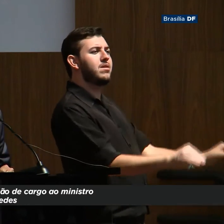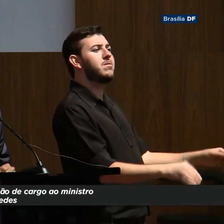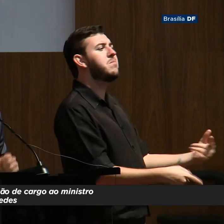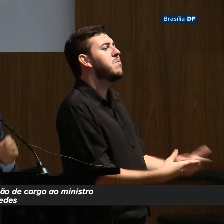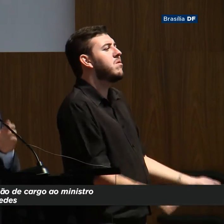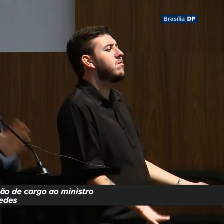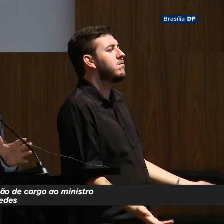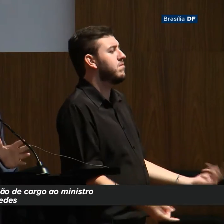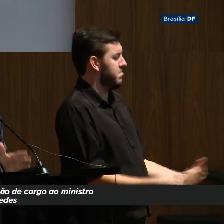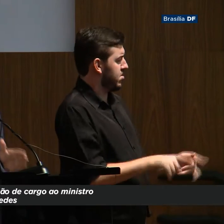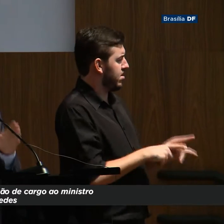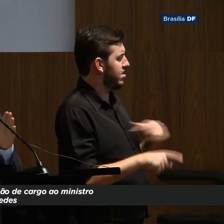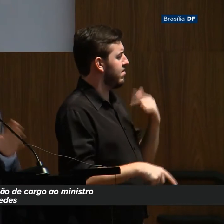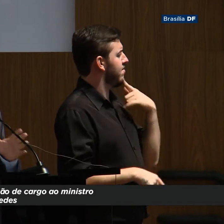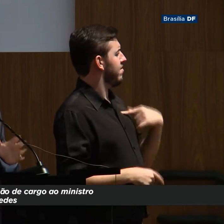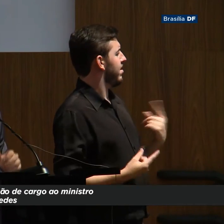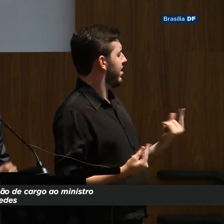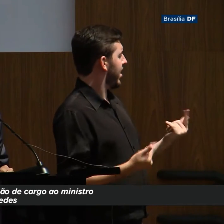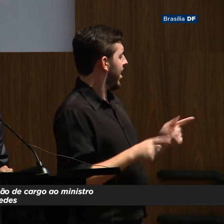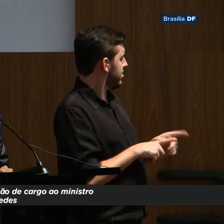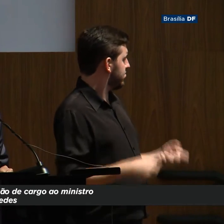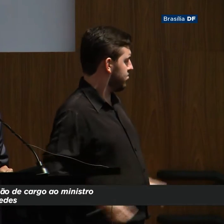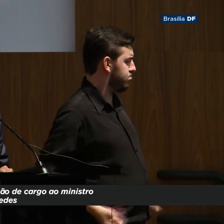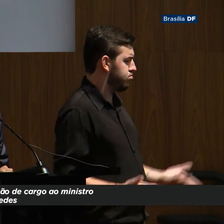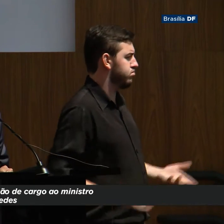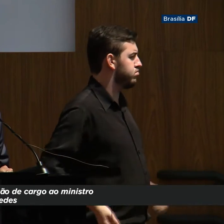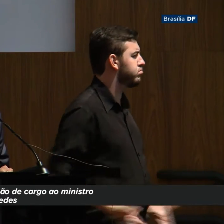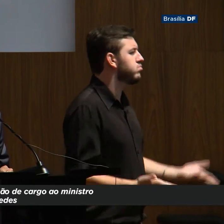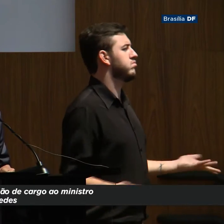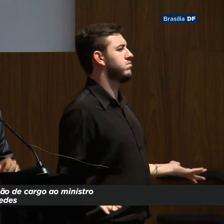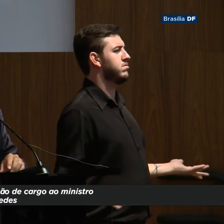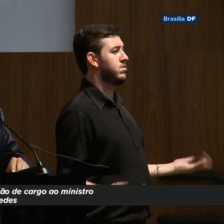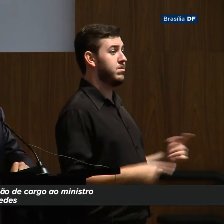e o Brasil parou de crescer pelo excesso de gastos.